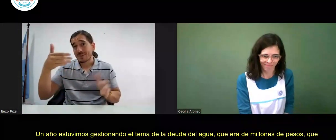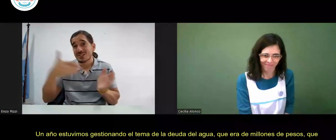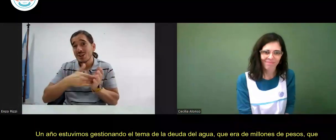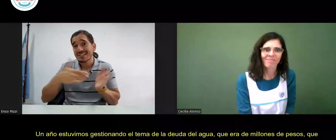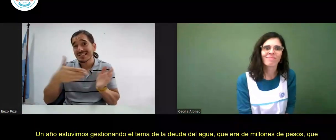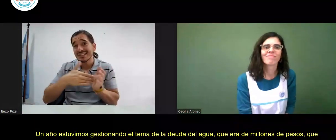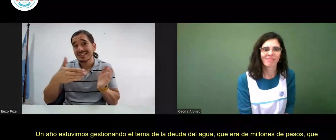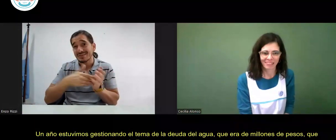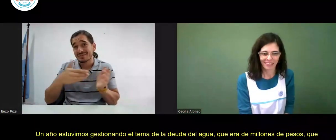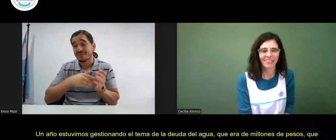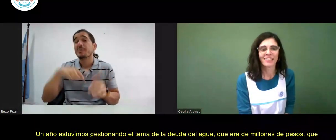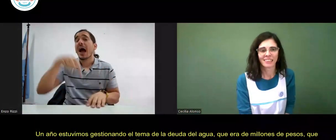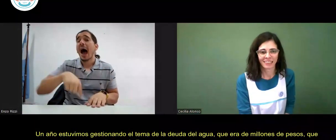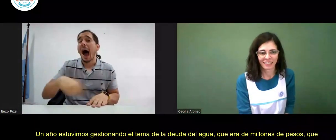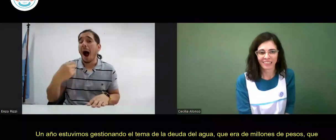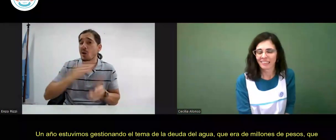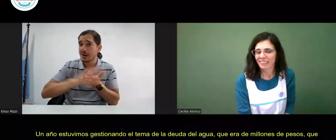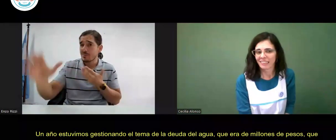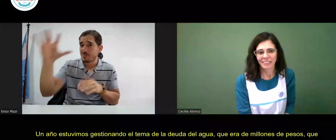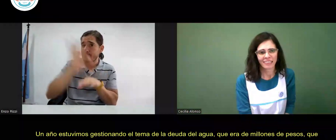que ahora logramos llevar a cero.